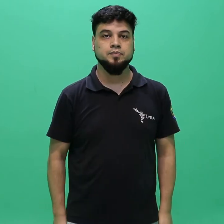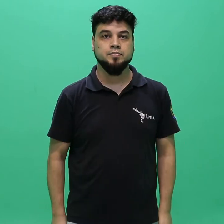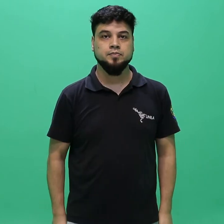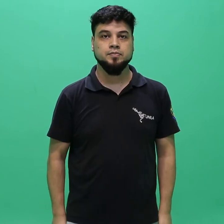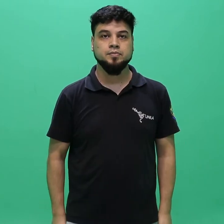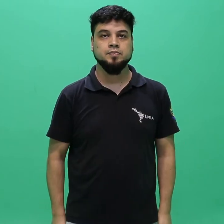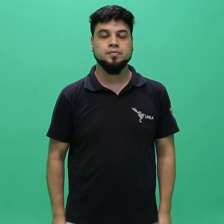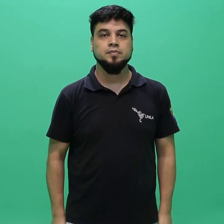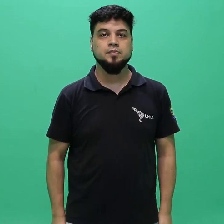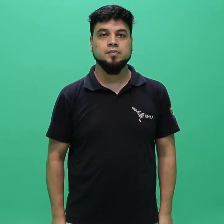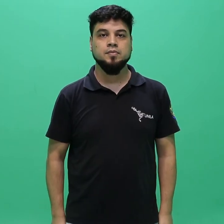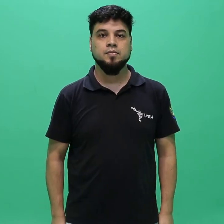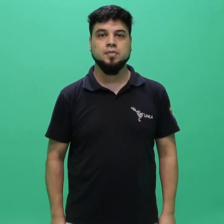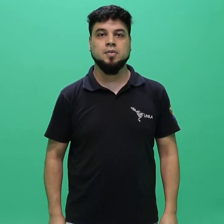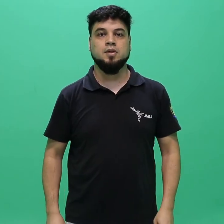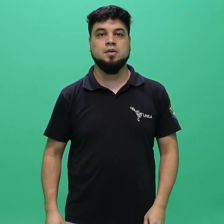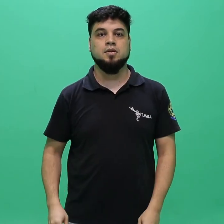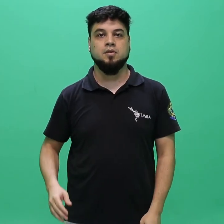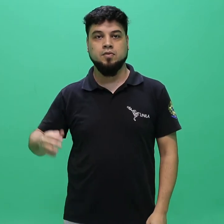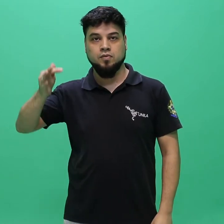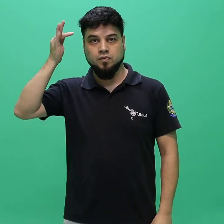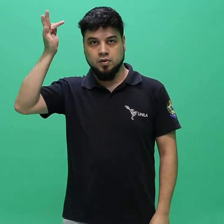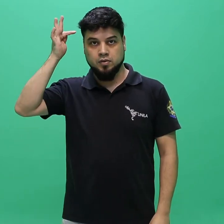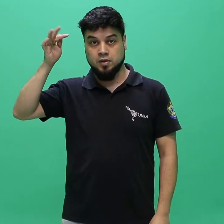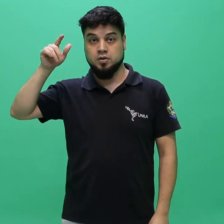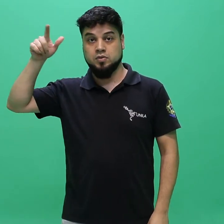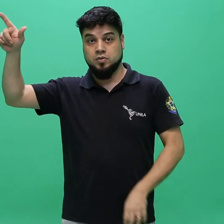1. Transferência externa.